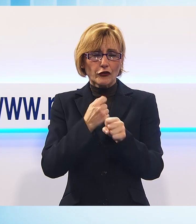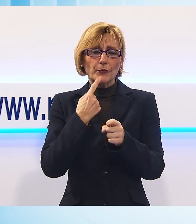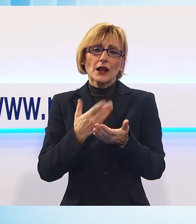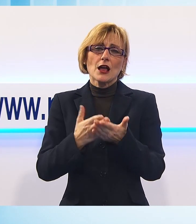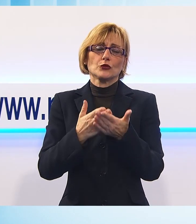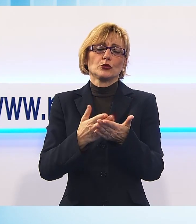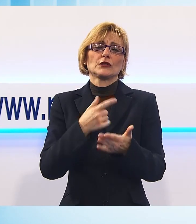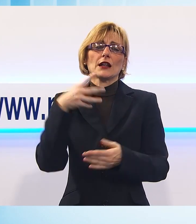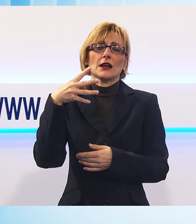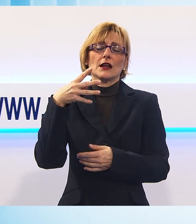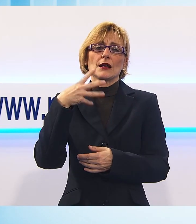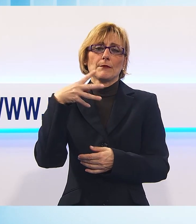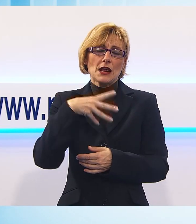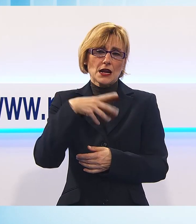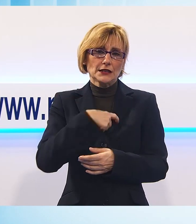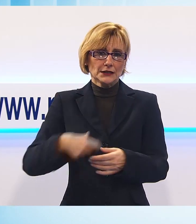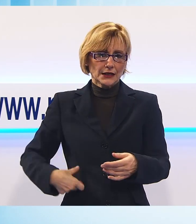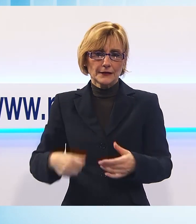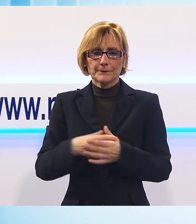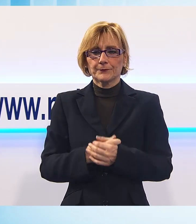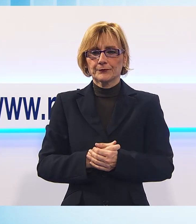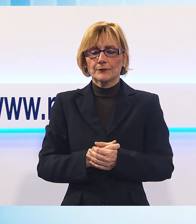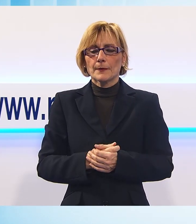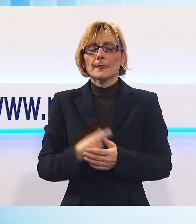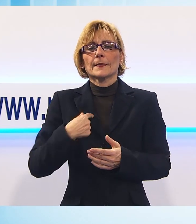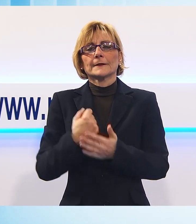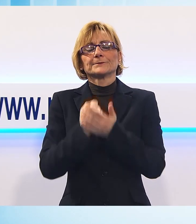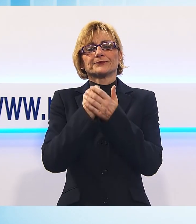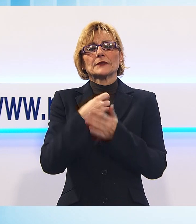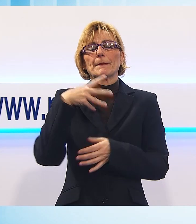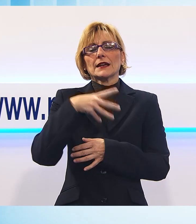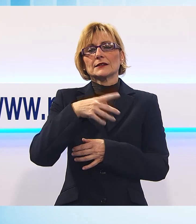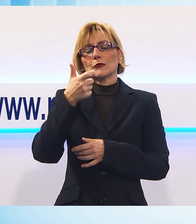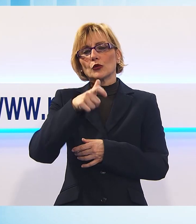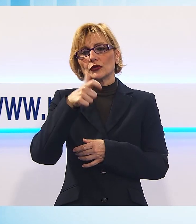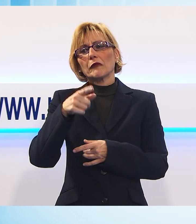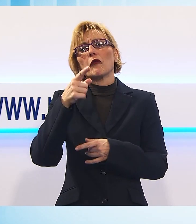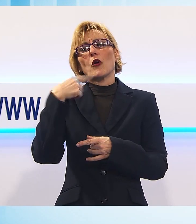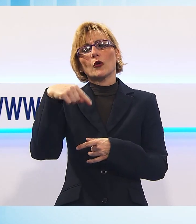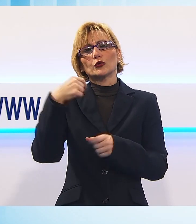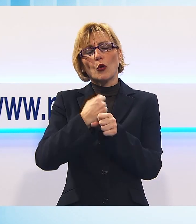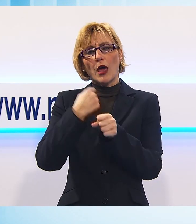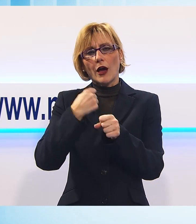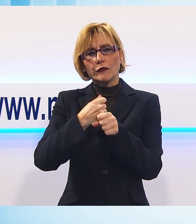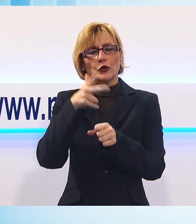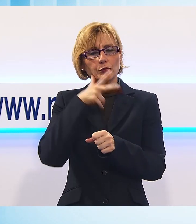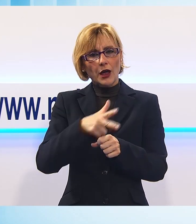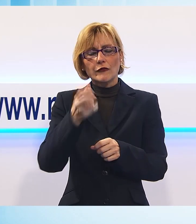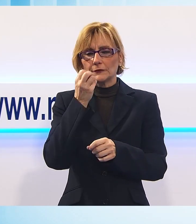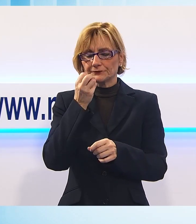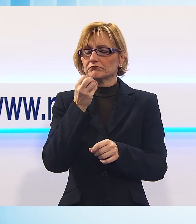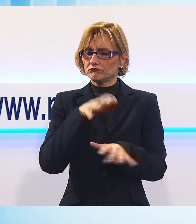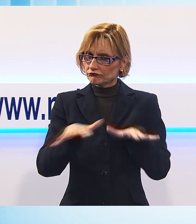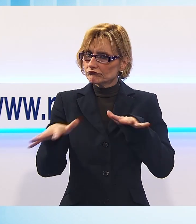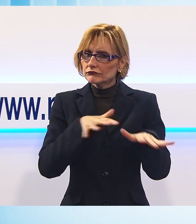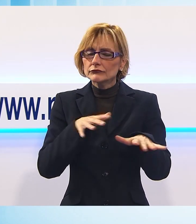in vista delle elezioni comunali del maggio prossimo. Ho deciso di sostenere Luca Menesini perché ritengo che abbia fatto un buon lavoro in primis a Segromigno in Monte dove vengo, ma anche